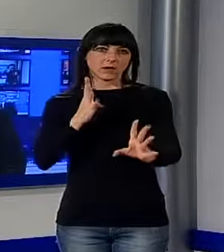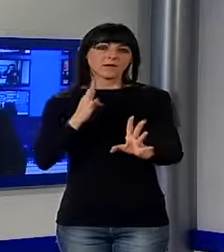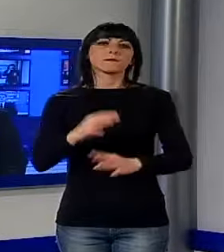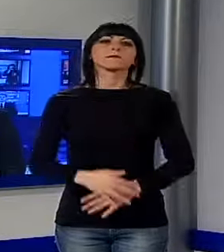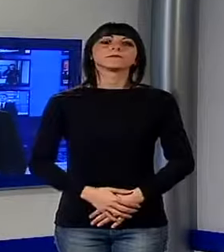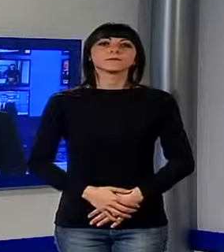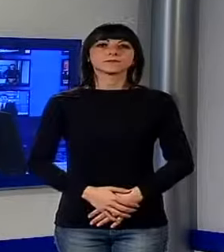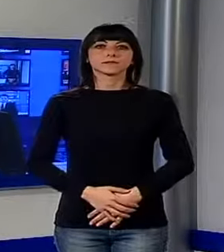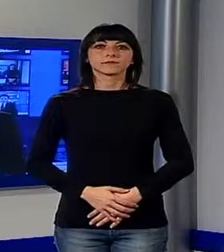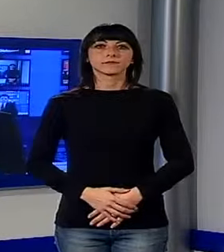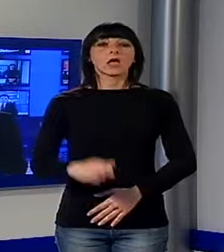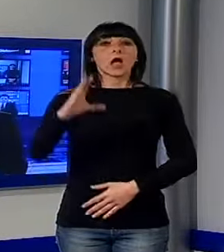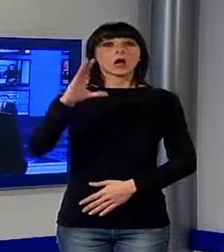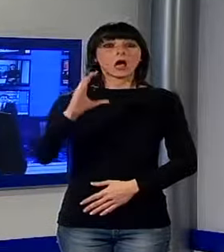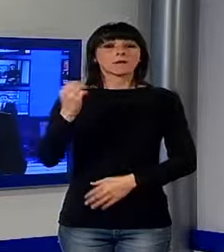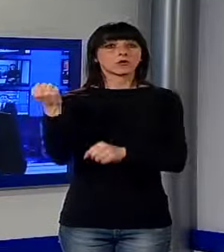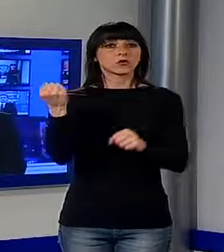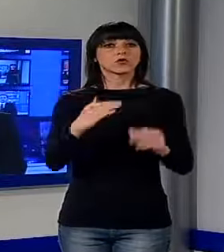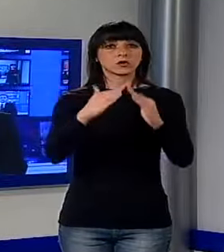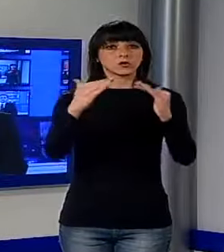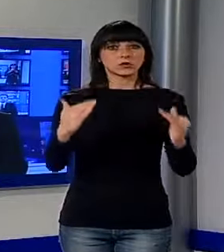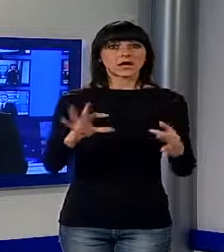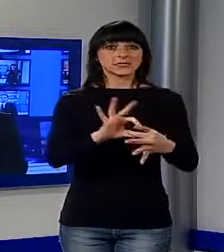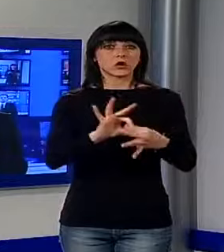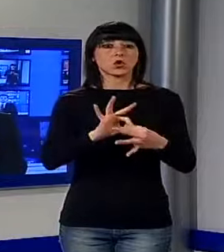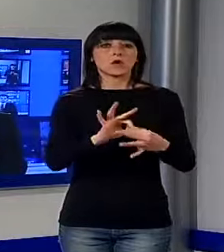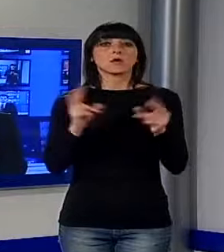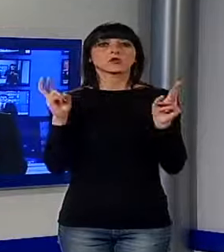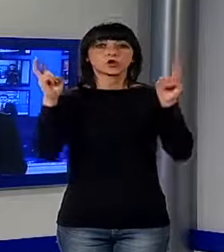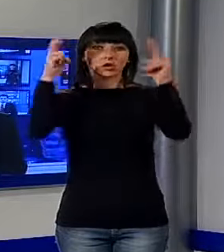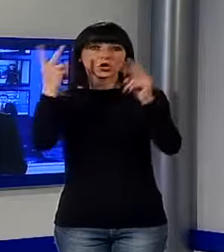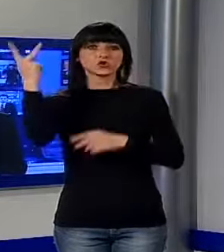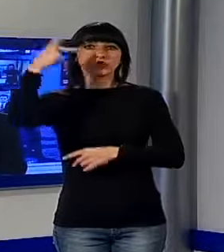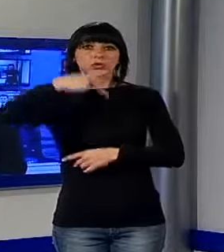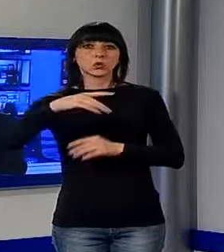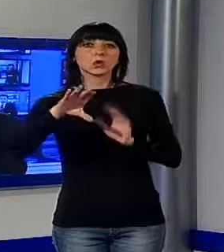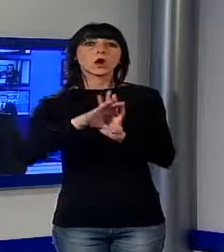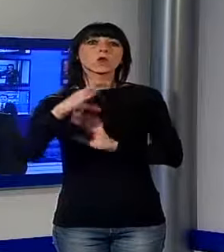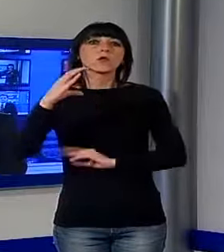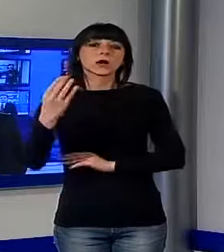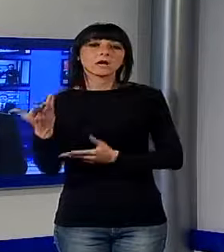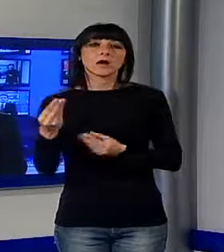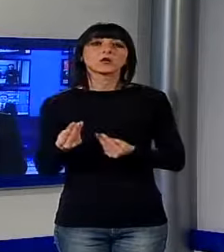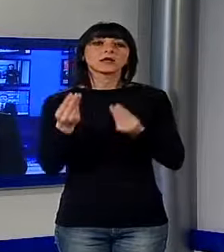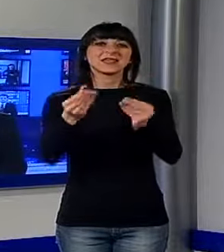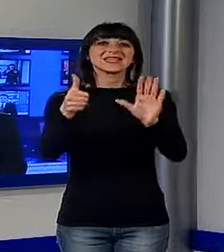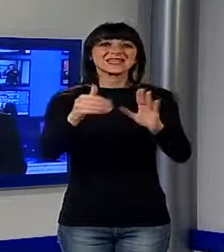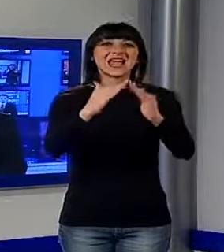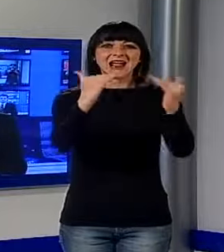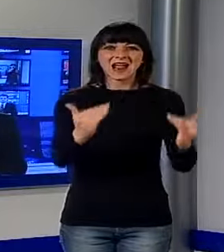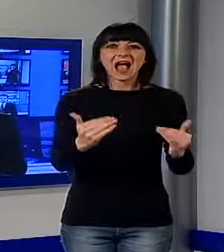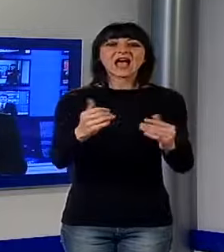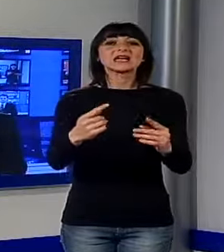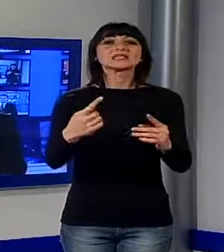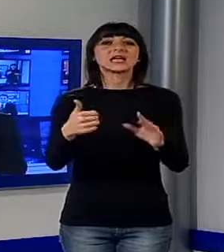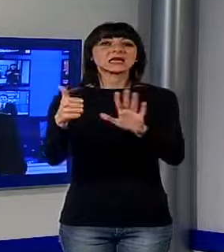A Capannori la Fondazione Casa, in collaborazione con la diocesi di Lucca e il comune di Capannori, ha consegnato sei alloggi ad